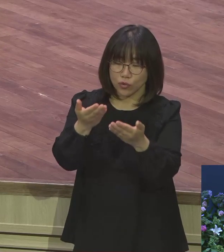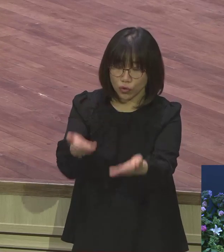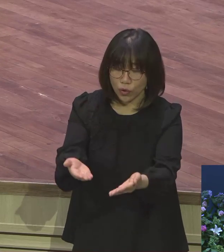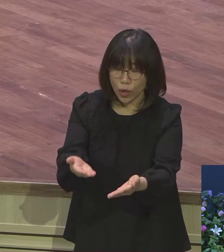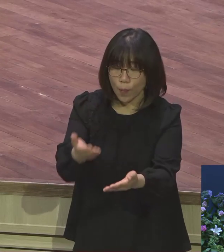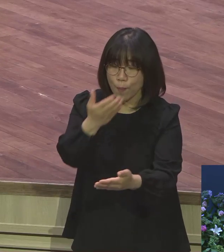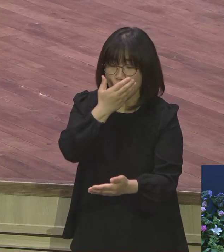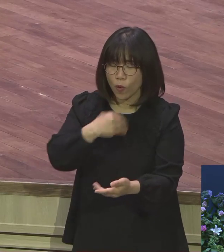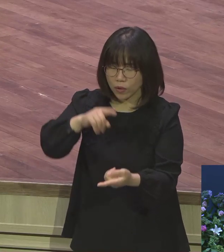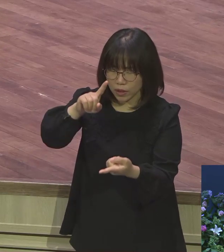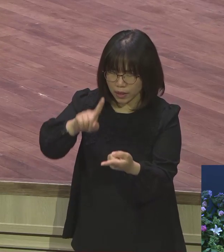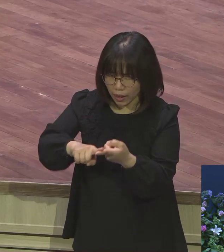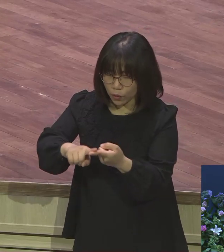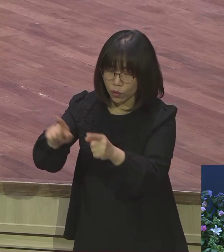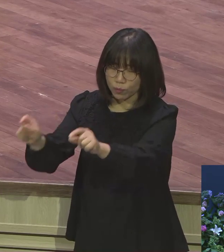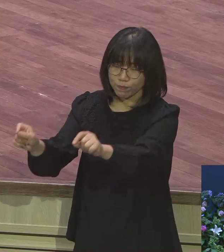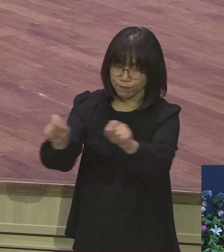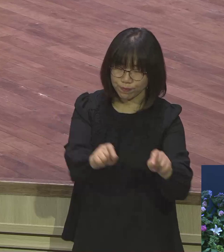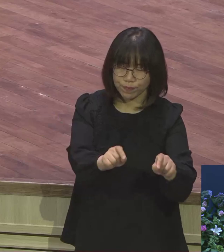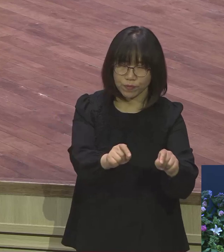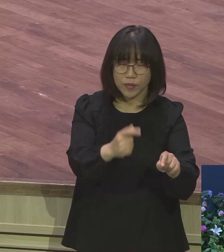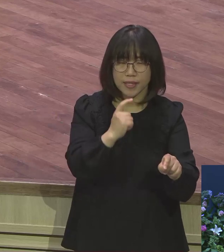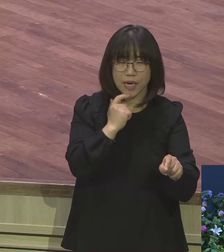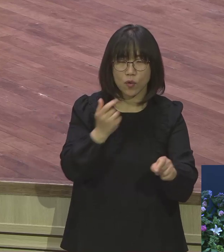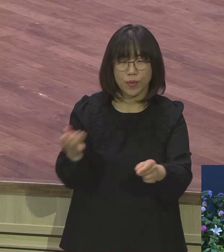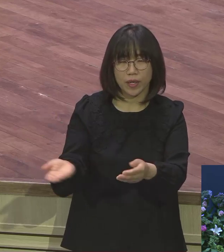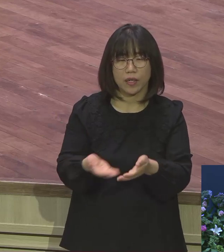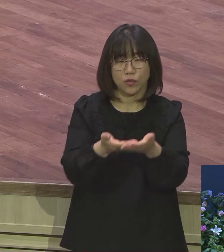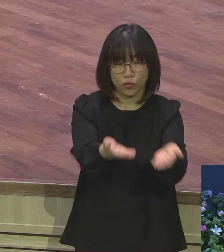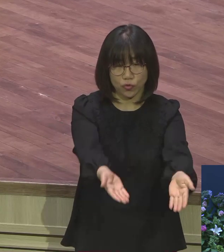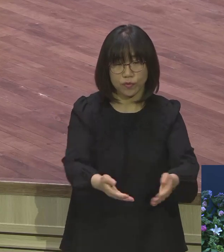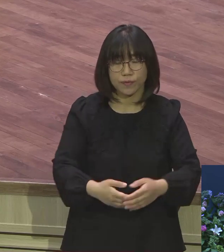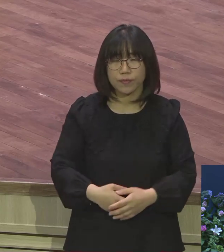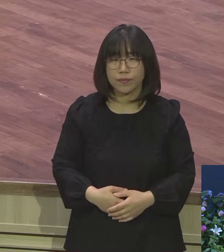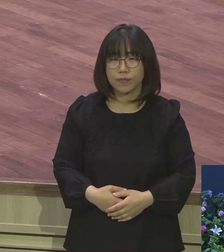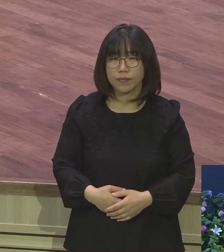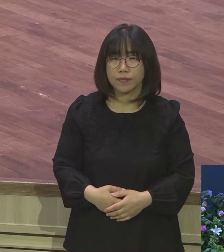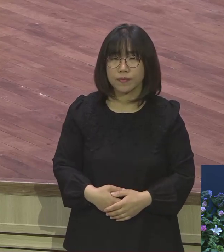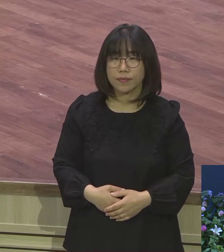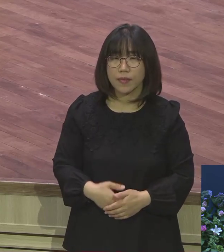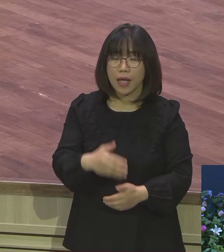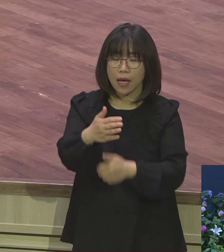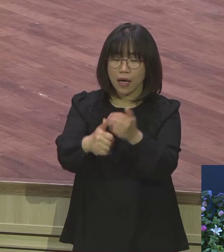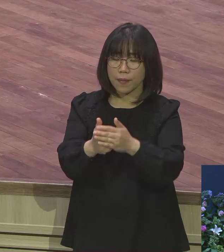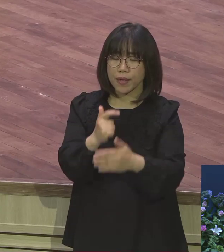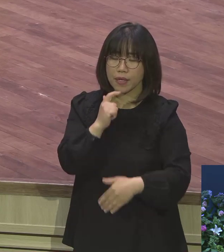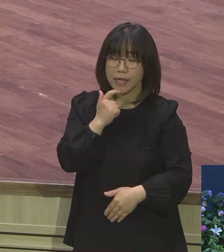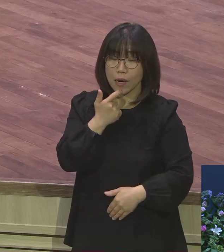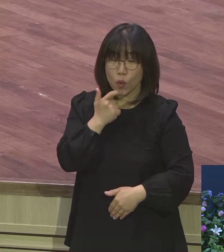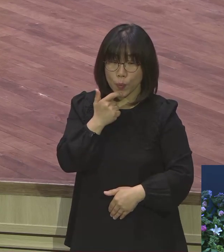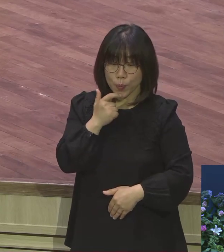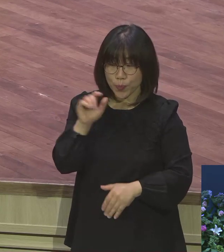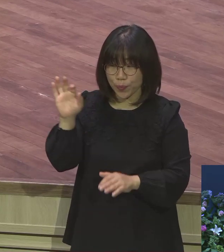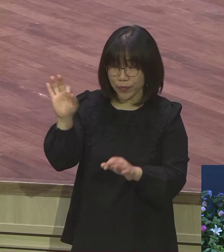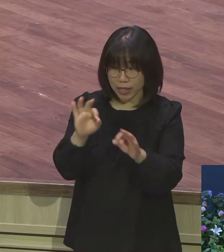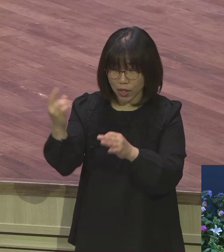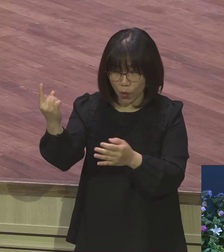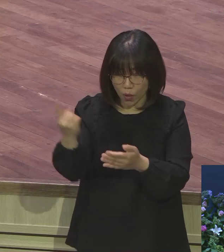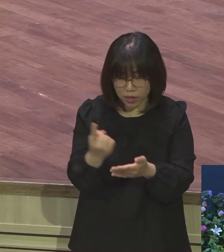있지요 특별히 하나님은요 야곱을 찾아오셔서 아브라함과 이삭에게